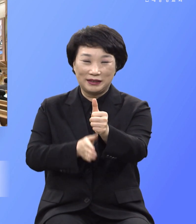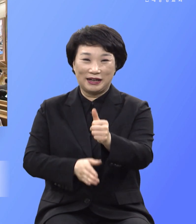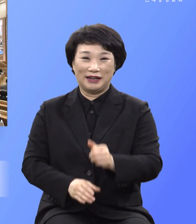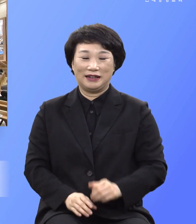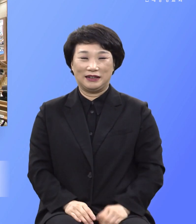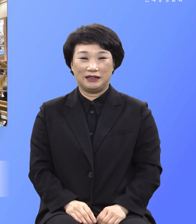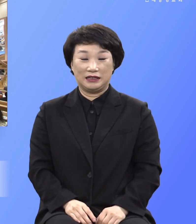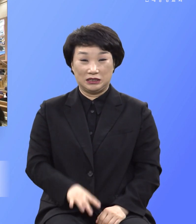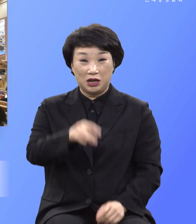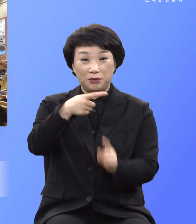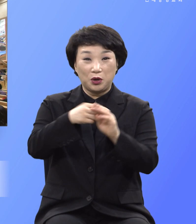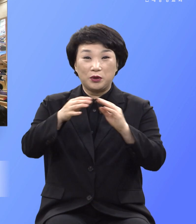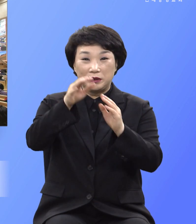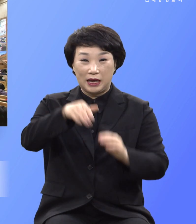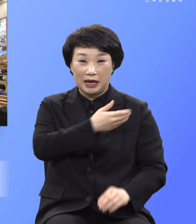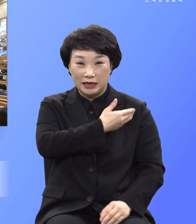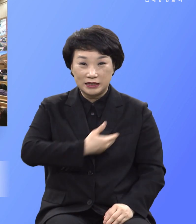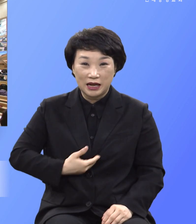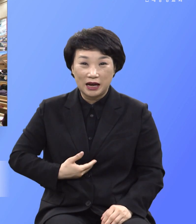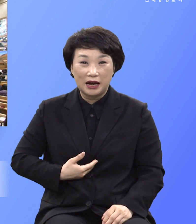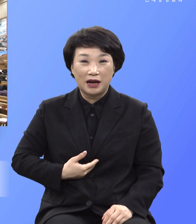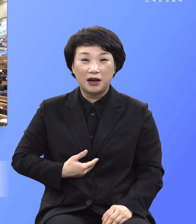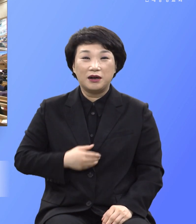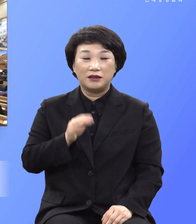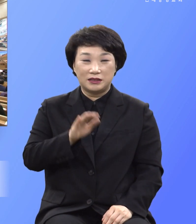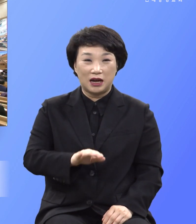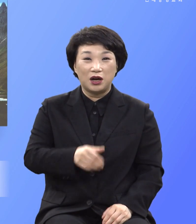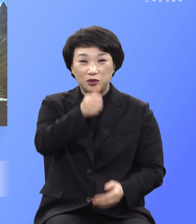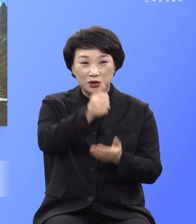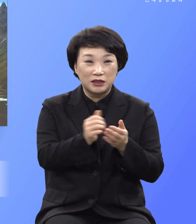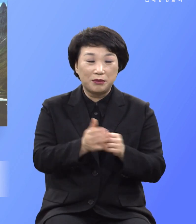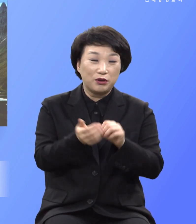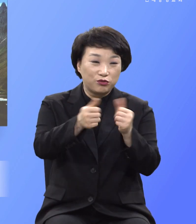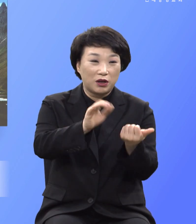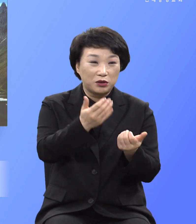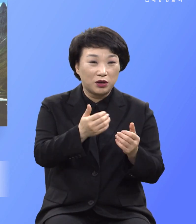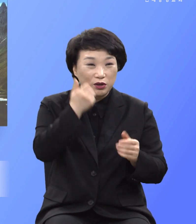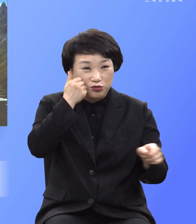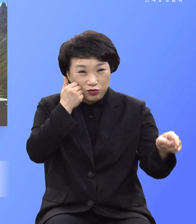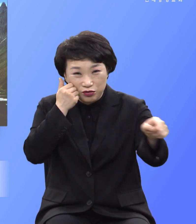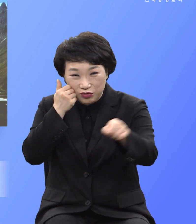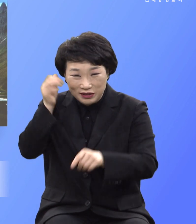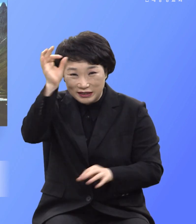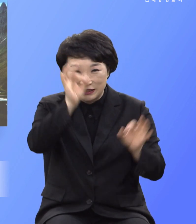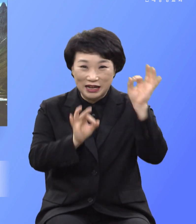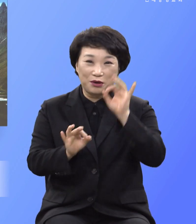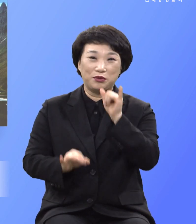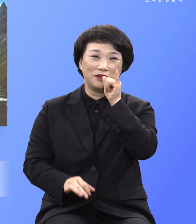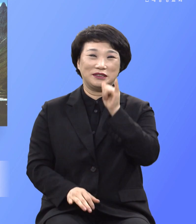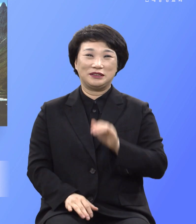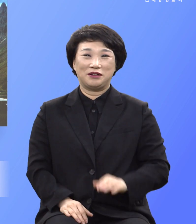초대교회의 제자들도 죄로 죽게 된 자를 열심히 찾았으니 곧